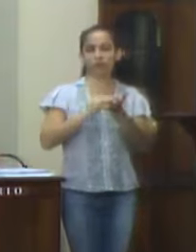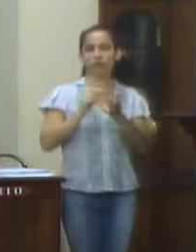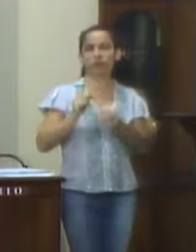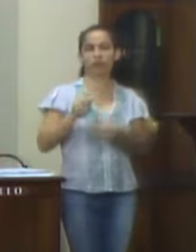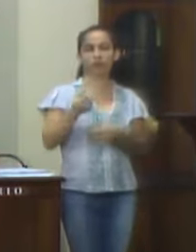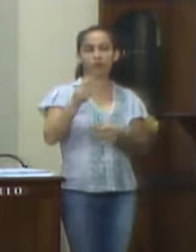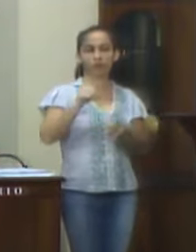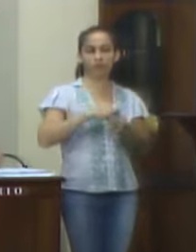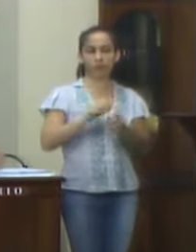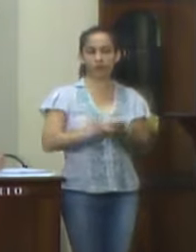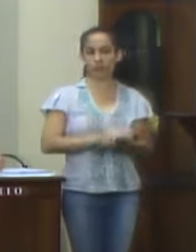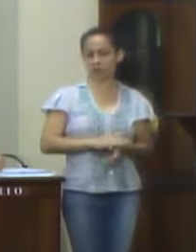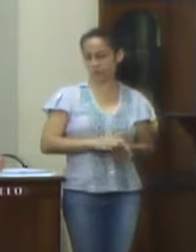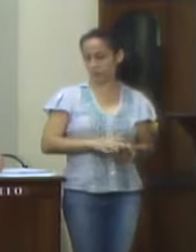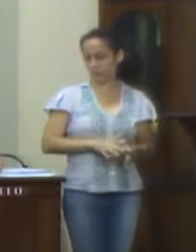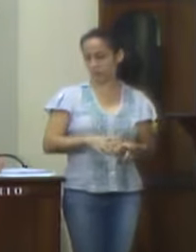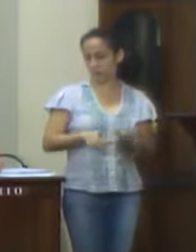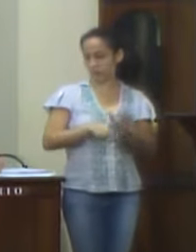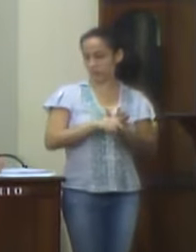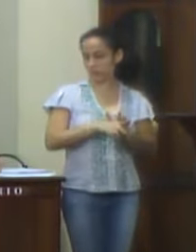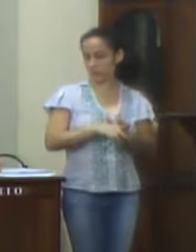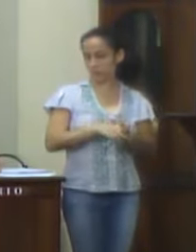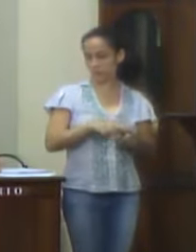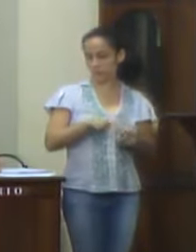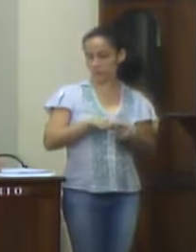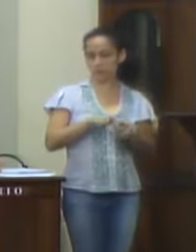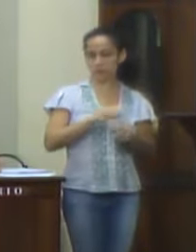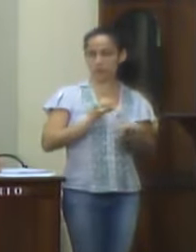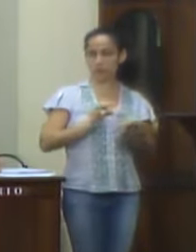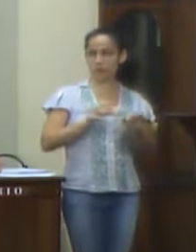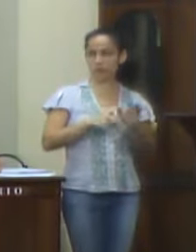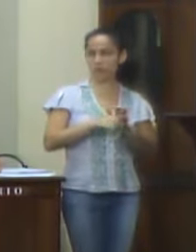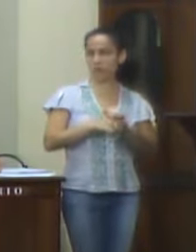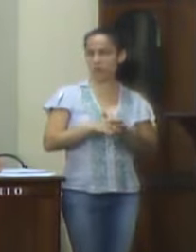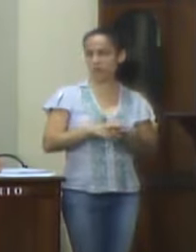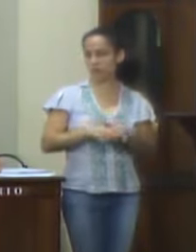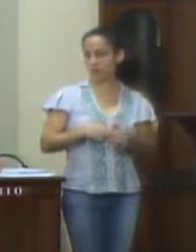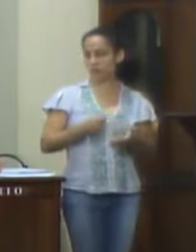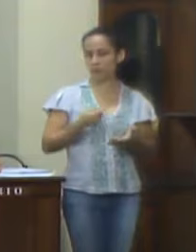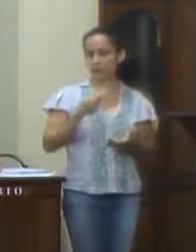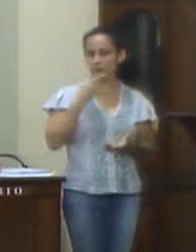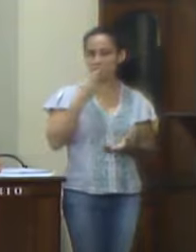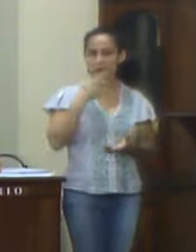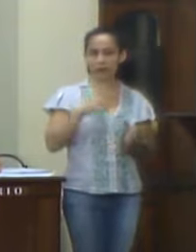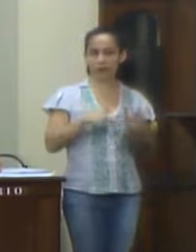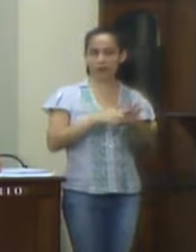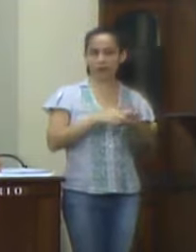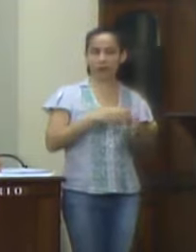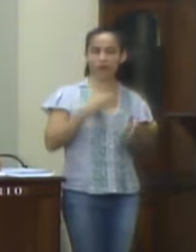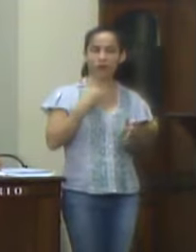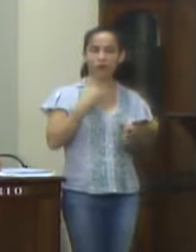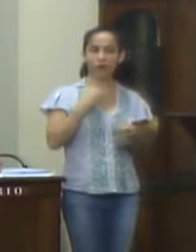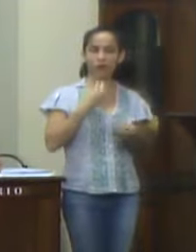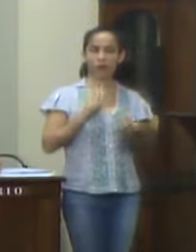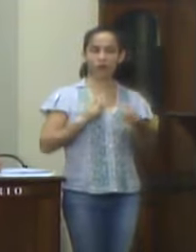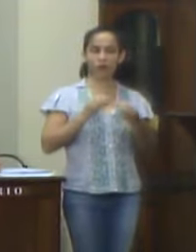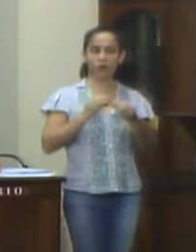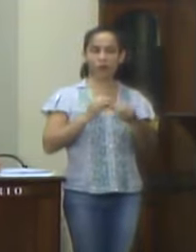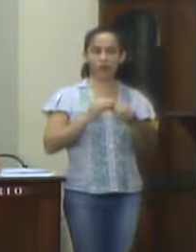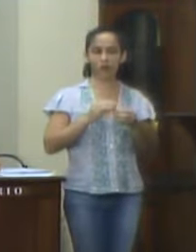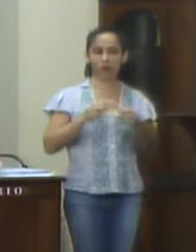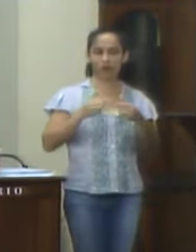orçamentárias e a lei orçamentária anual. Atende o presente projeto a determinação legal, não podendo ser objeto de